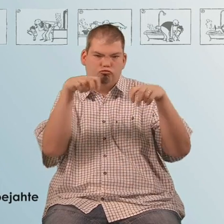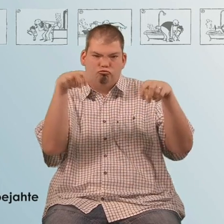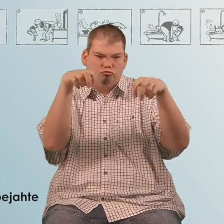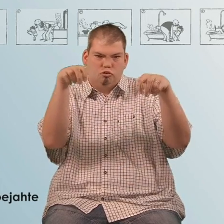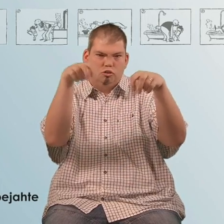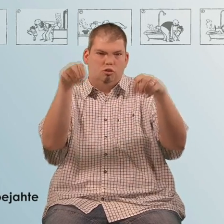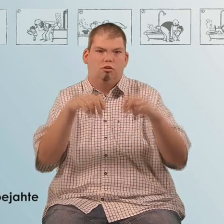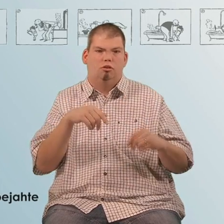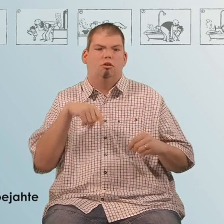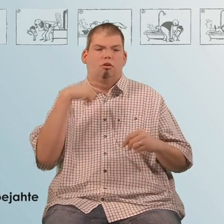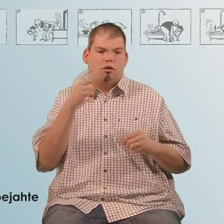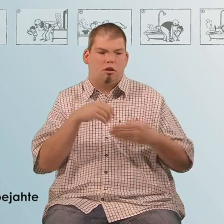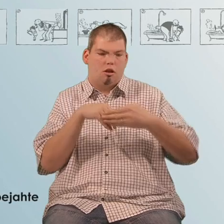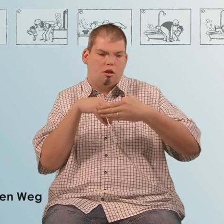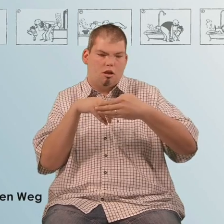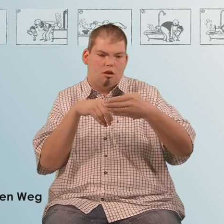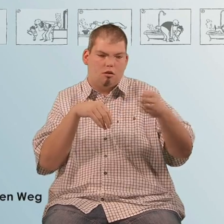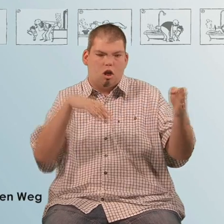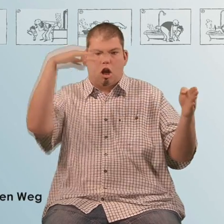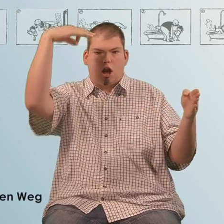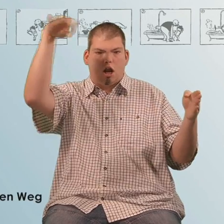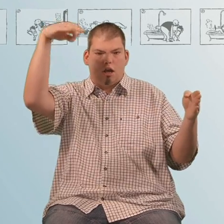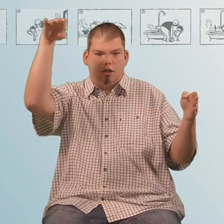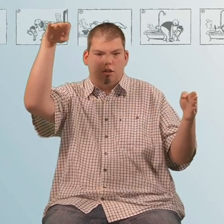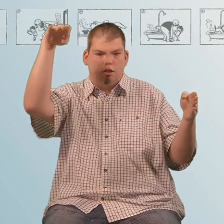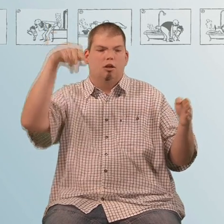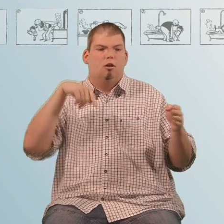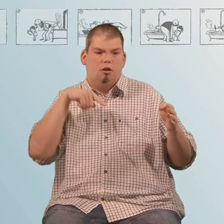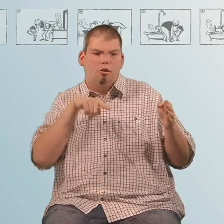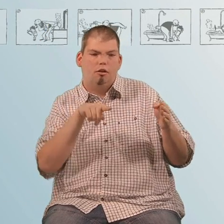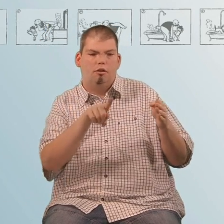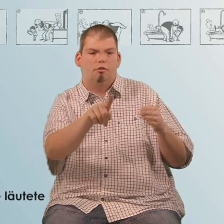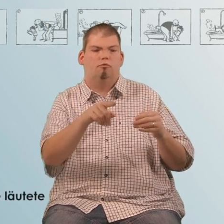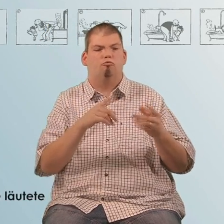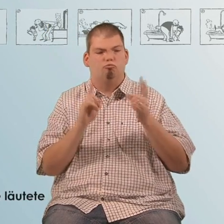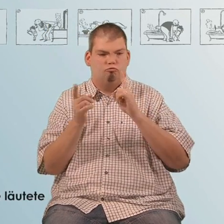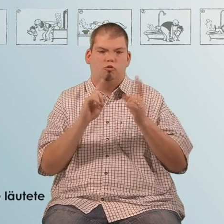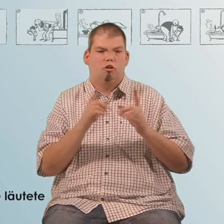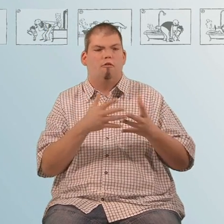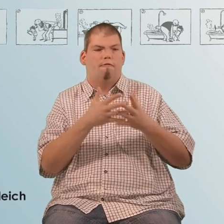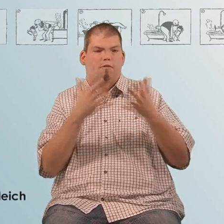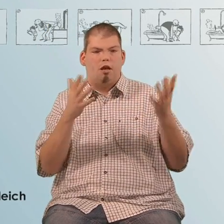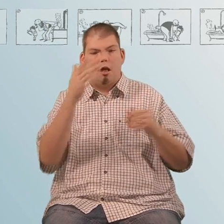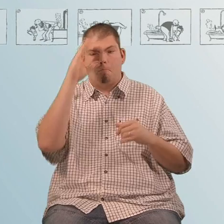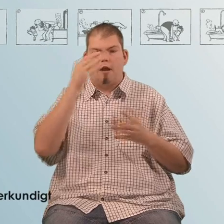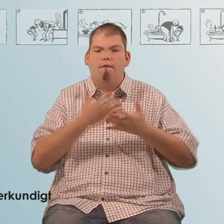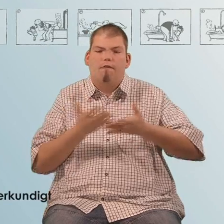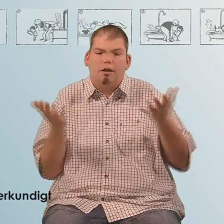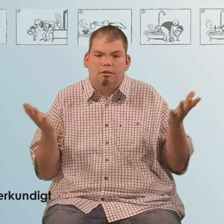Als der Sohn dies bejahte, machten sie sich auf den Weg. Sie öffnen die Tür des Geschäfts und die Türglocke läutete. Es